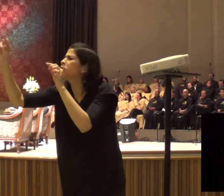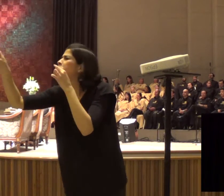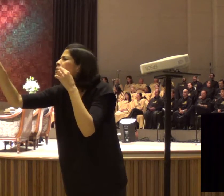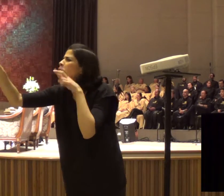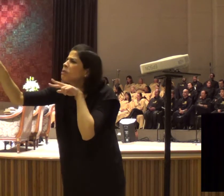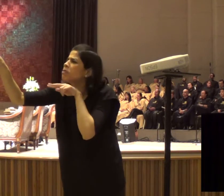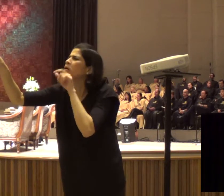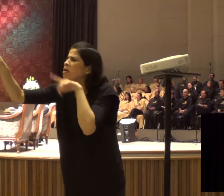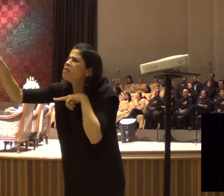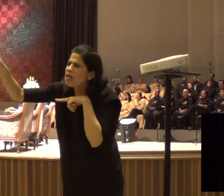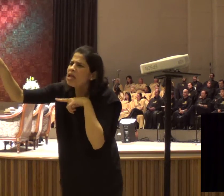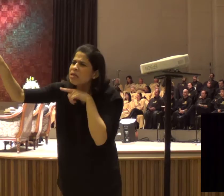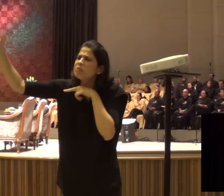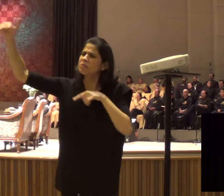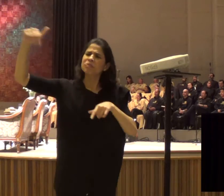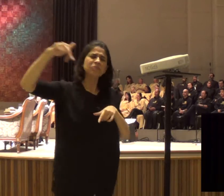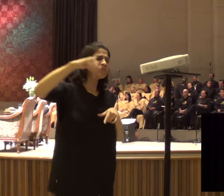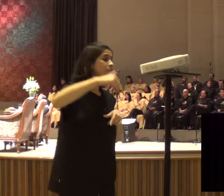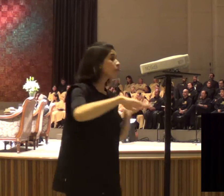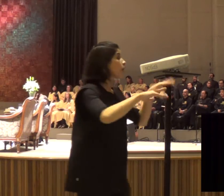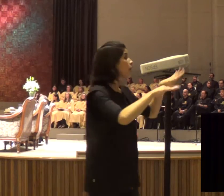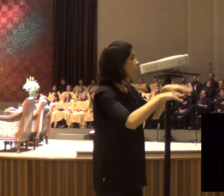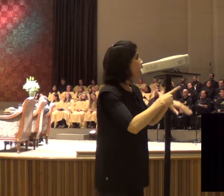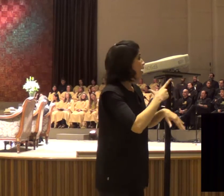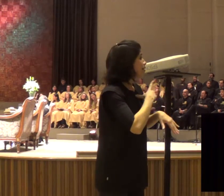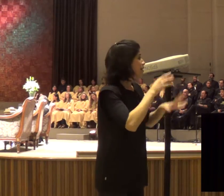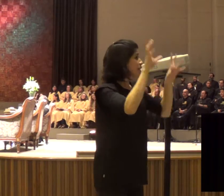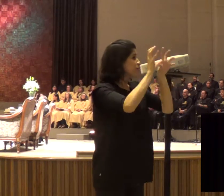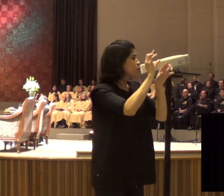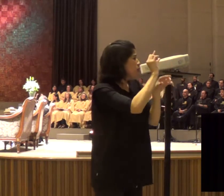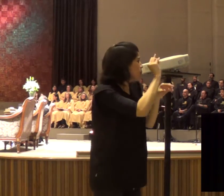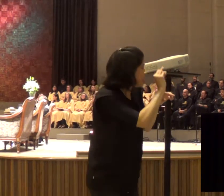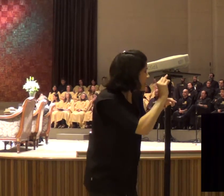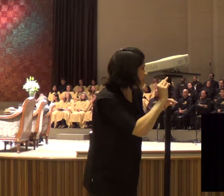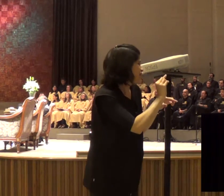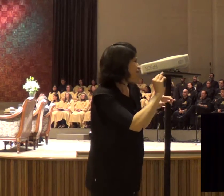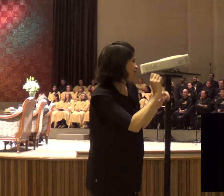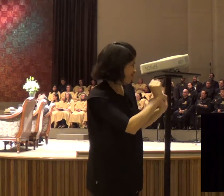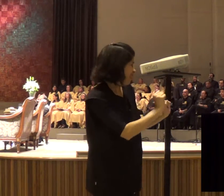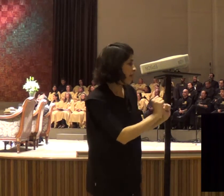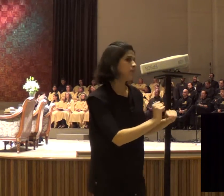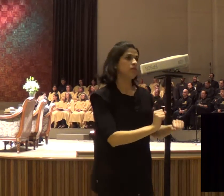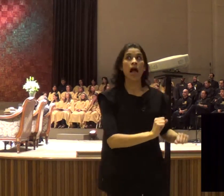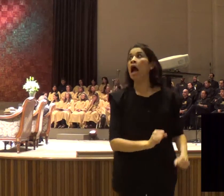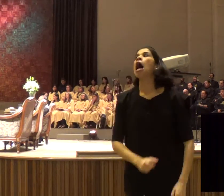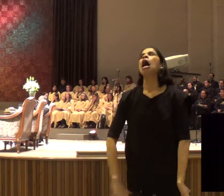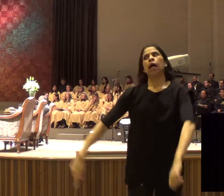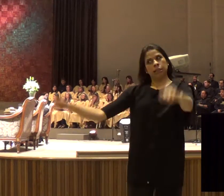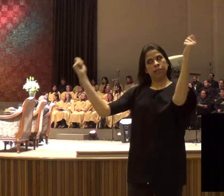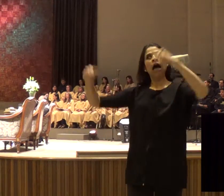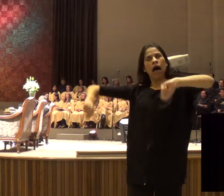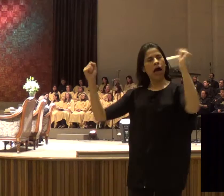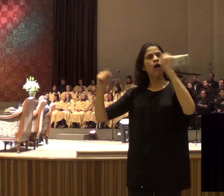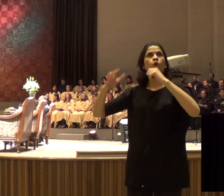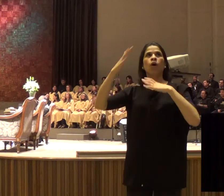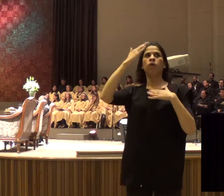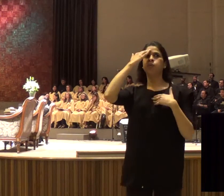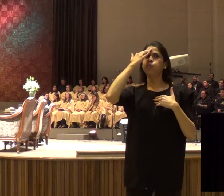sinal, e aí, ele manda dizer para Acabe, Acabe, vai rápido, senão a tua carruagem